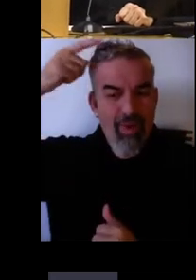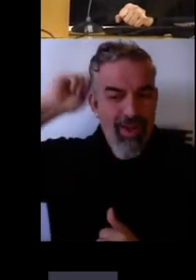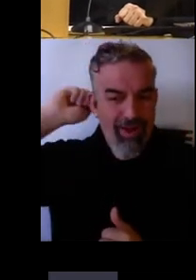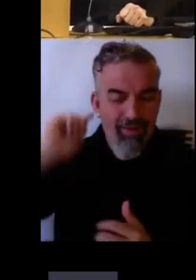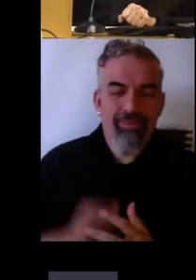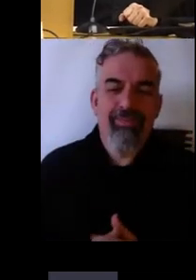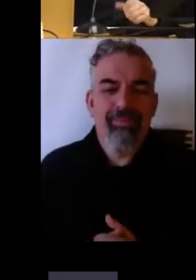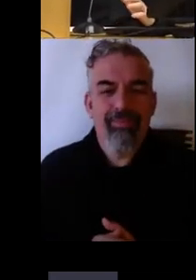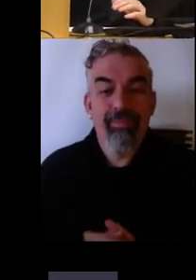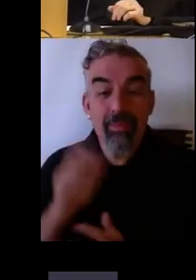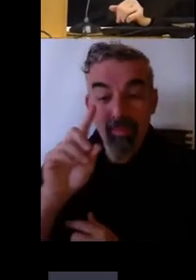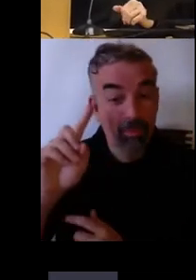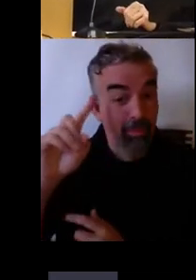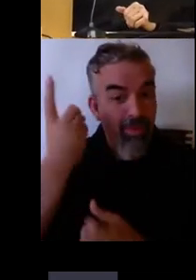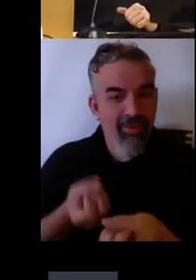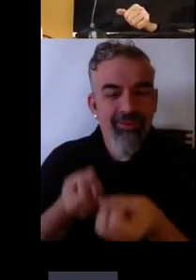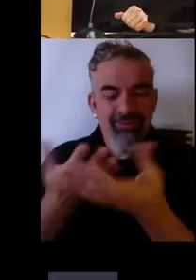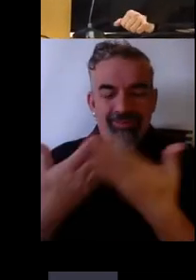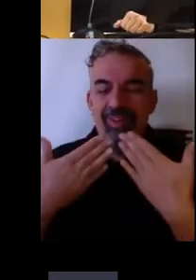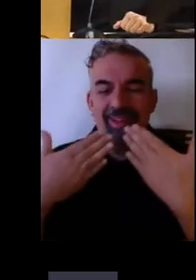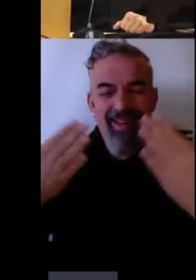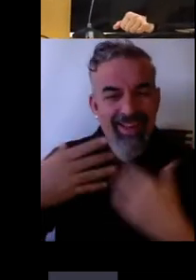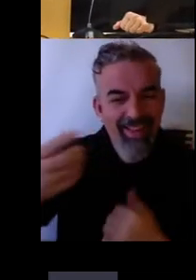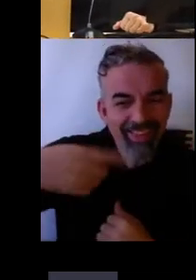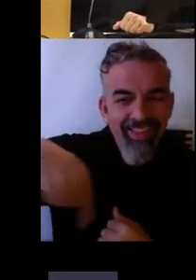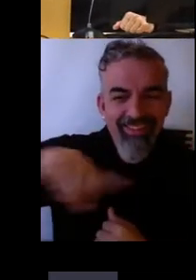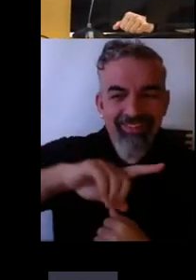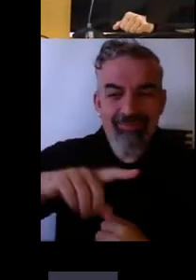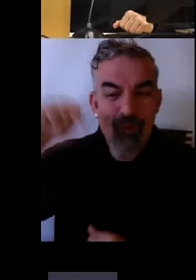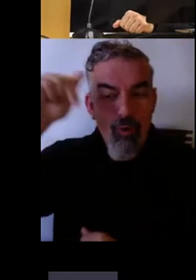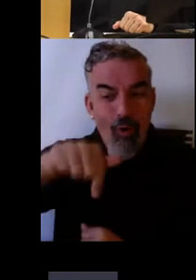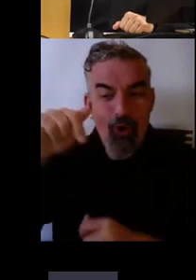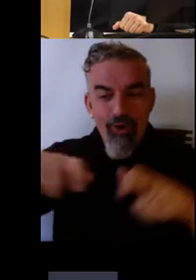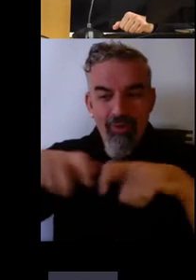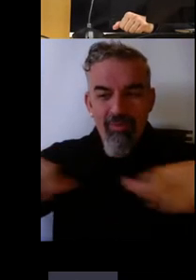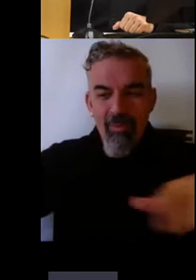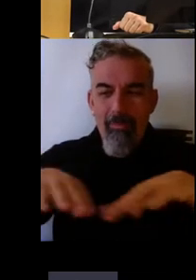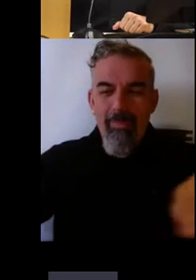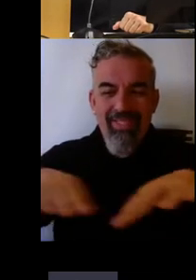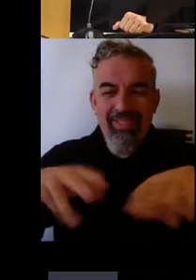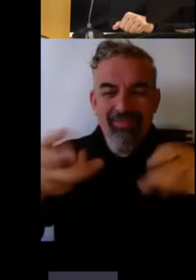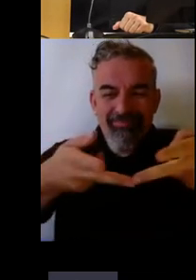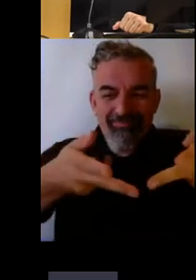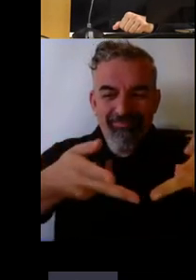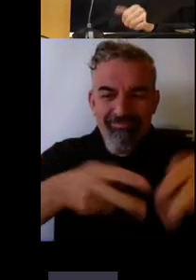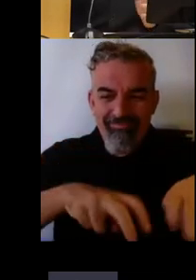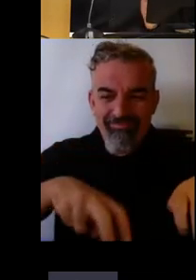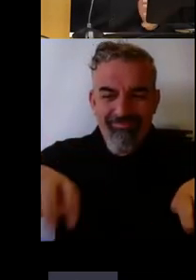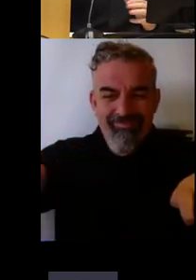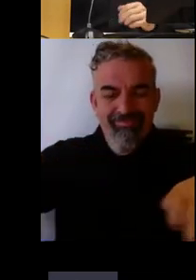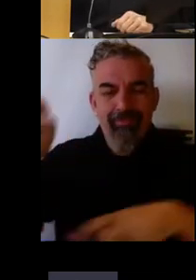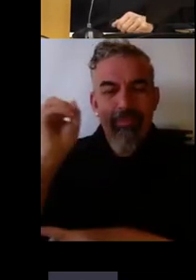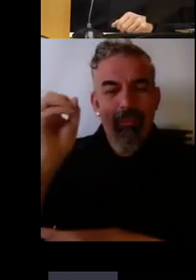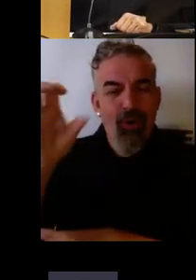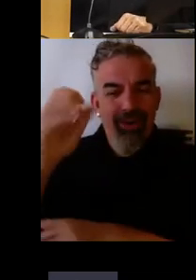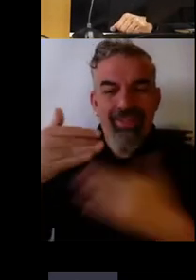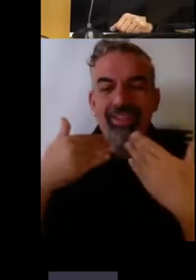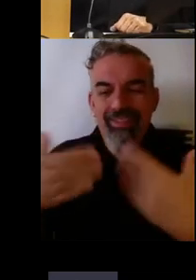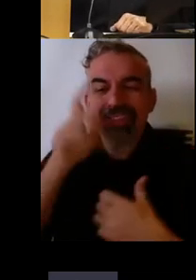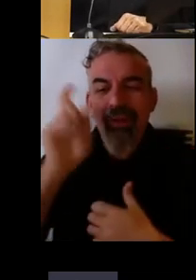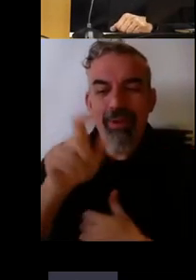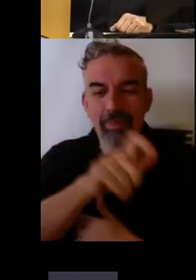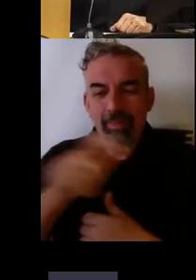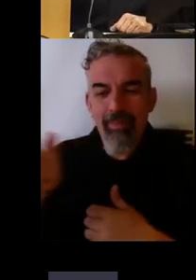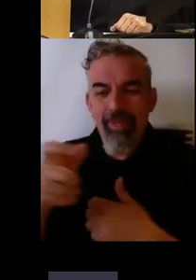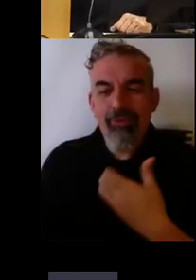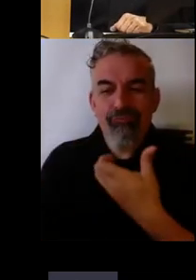Quería, lo primero, dar las gracias a los ponentes que tenemos en esta mesa y dar las gracias a los asistentes, tanto a